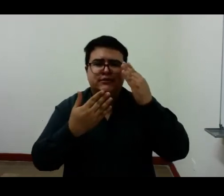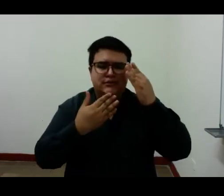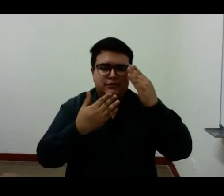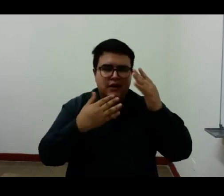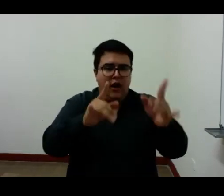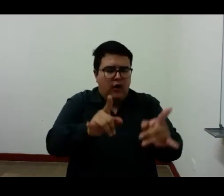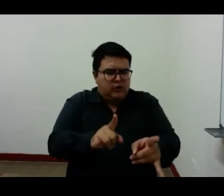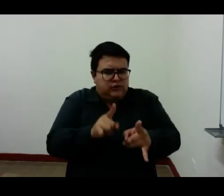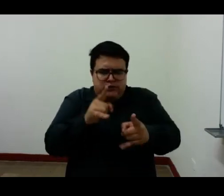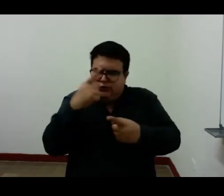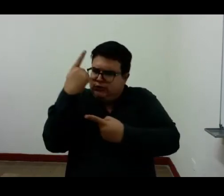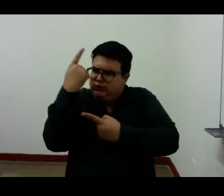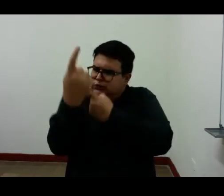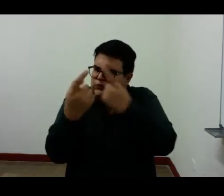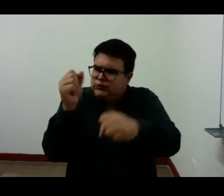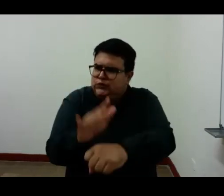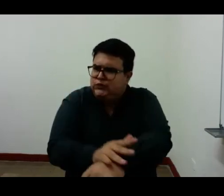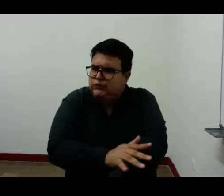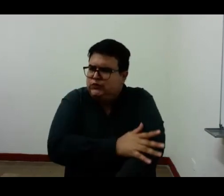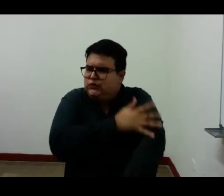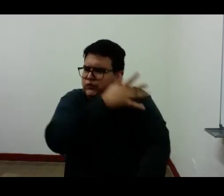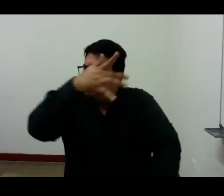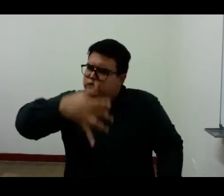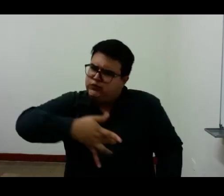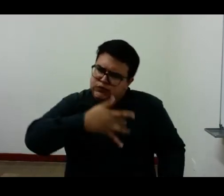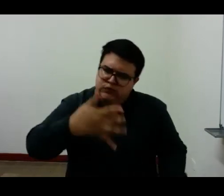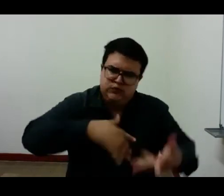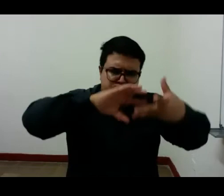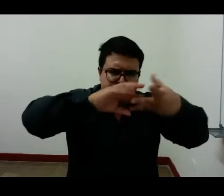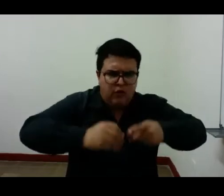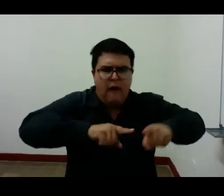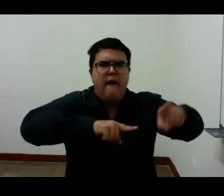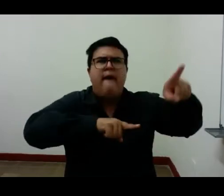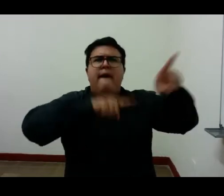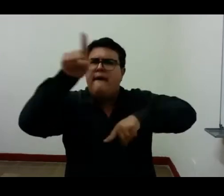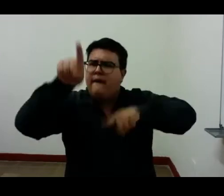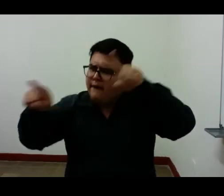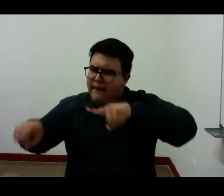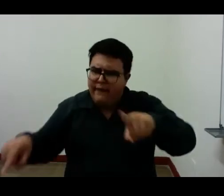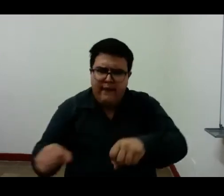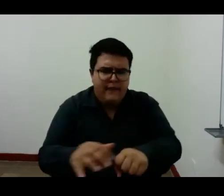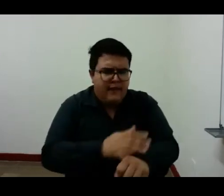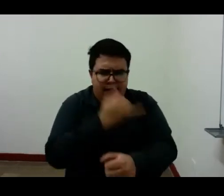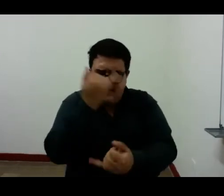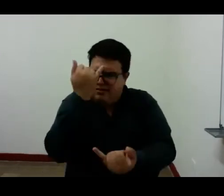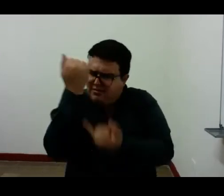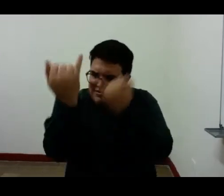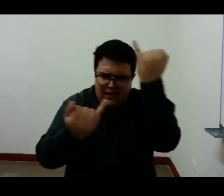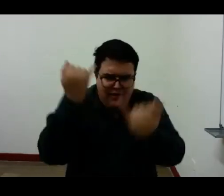muestren de manera radical de modo inmediato la idea de las cosas